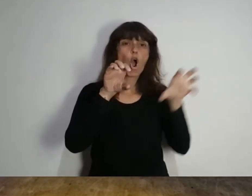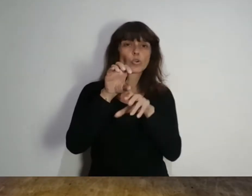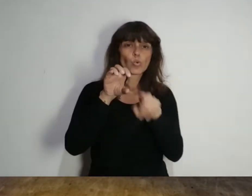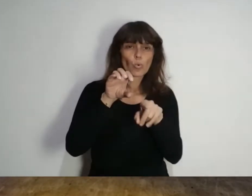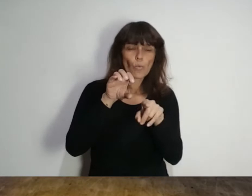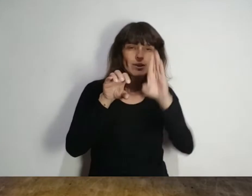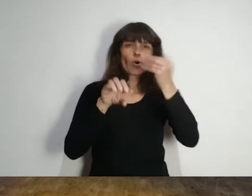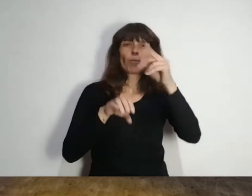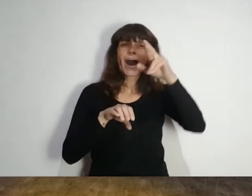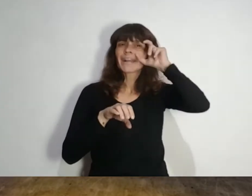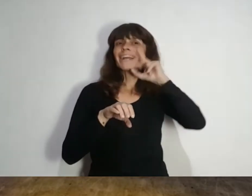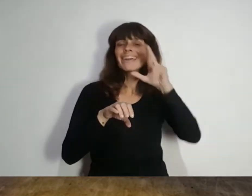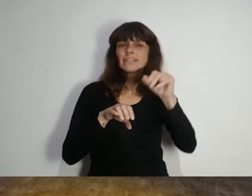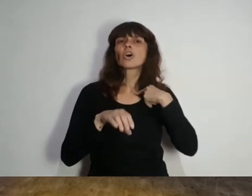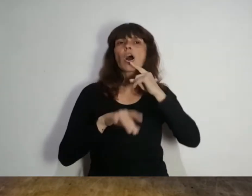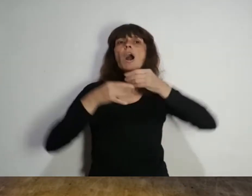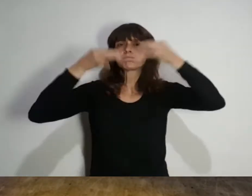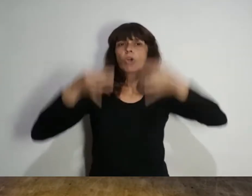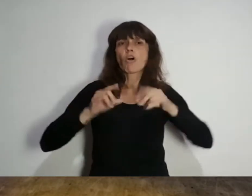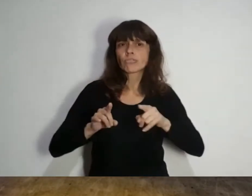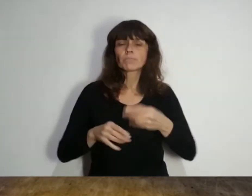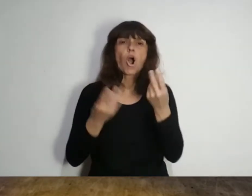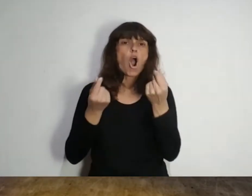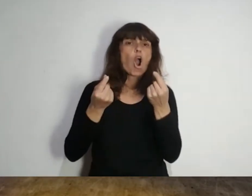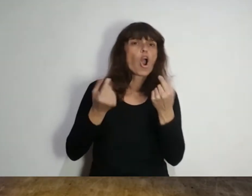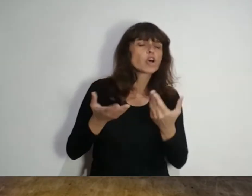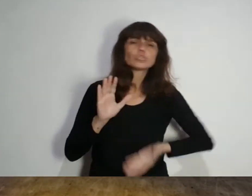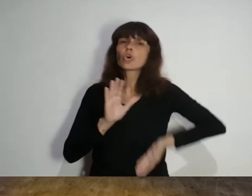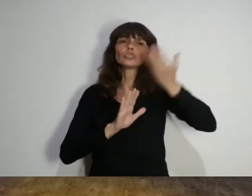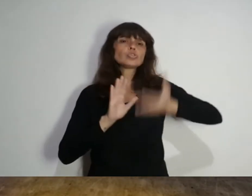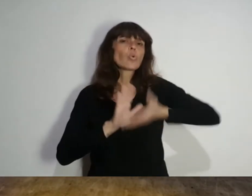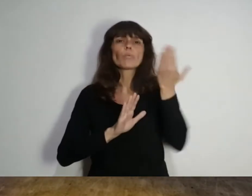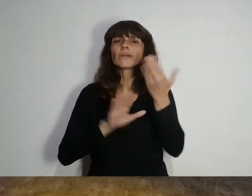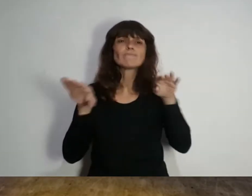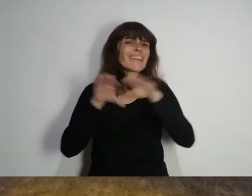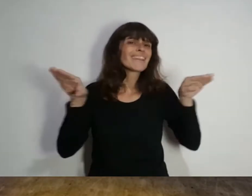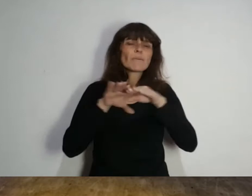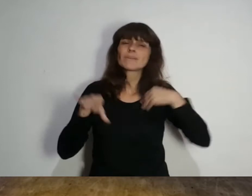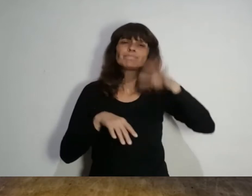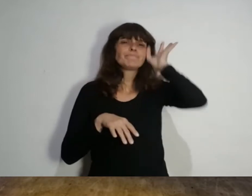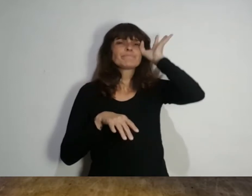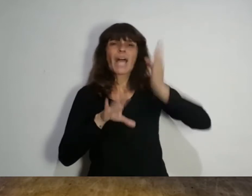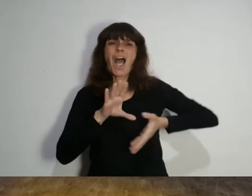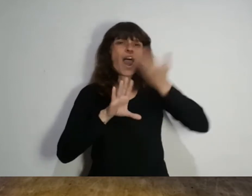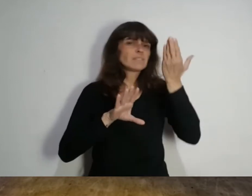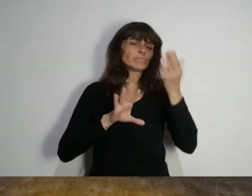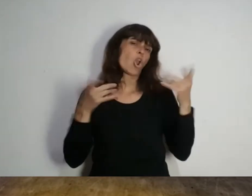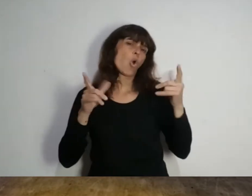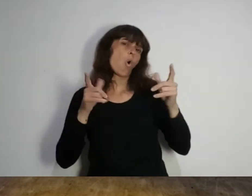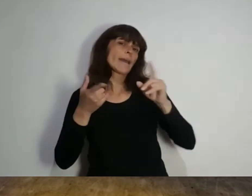Guillermo Barreiro, quien remarcó que los costos subieron en un nivel muy alto, sin